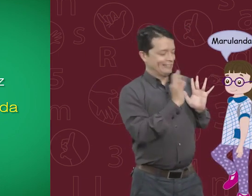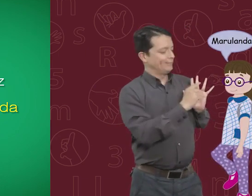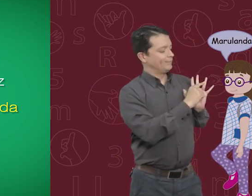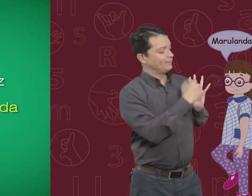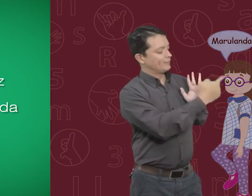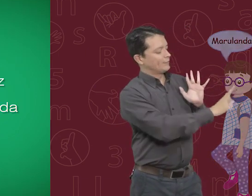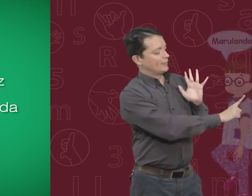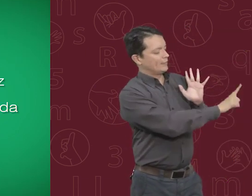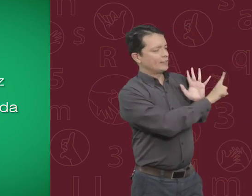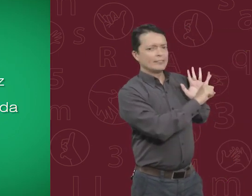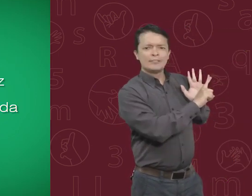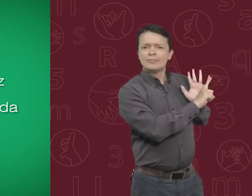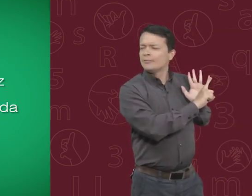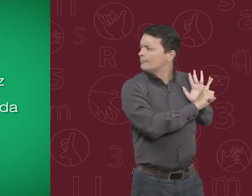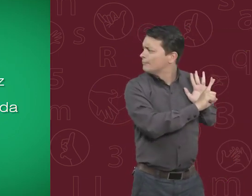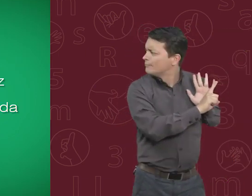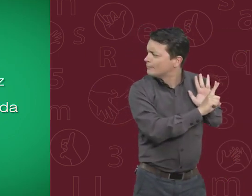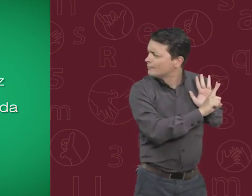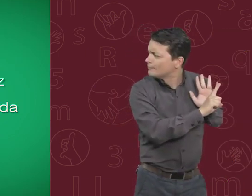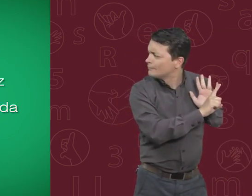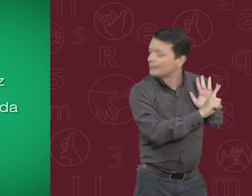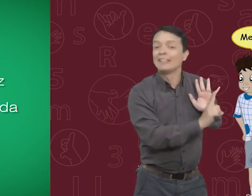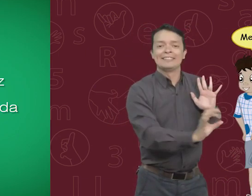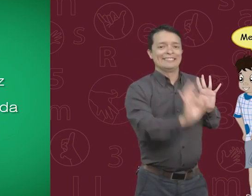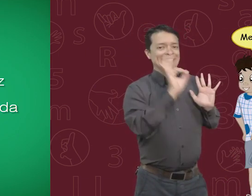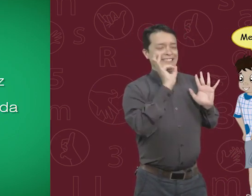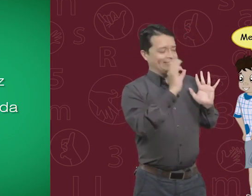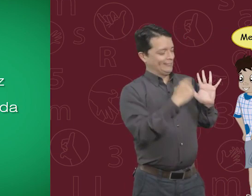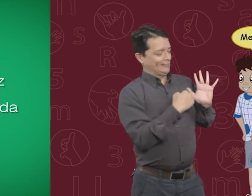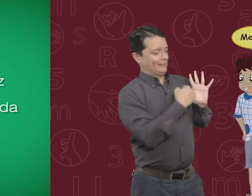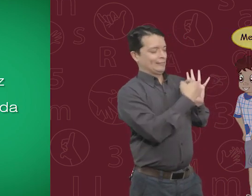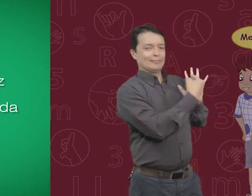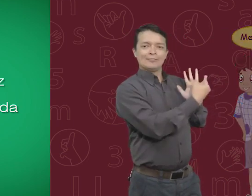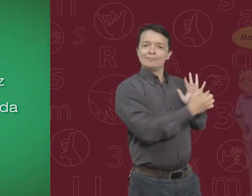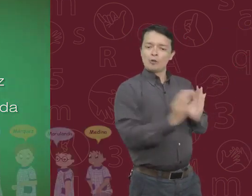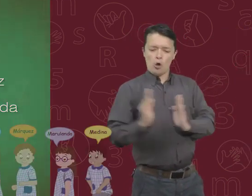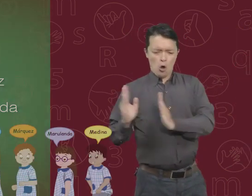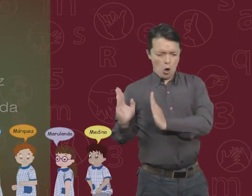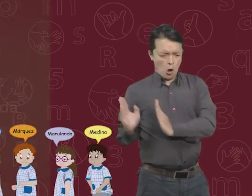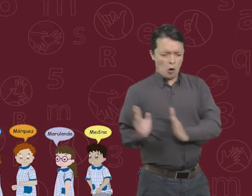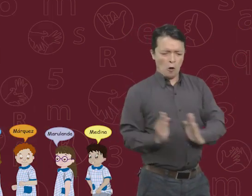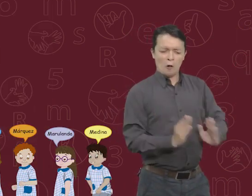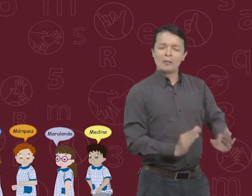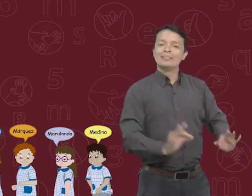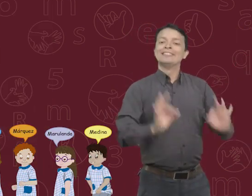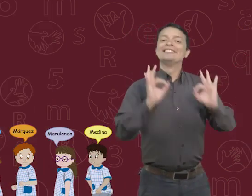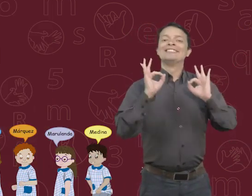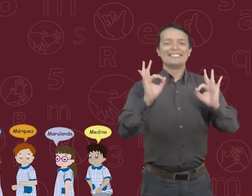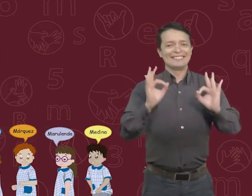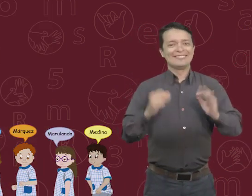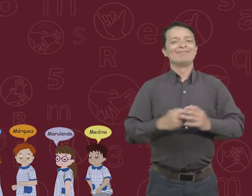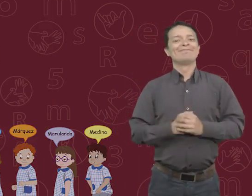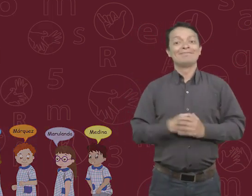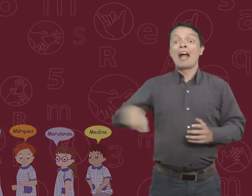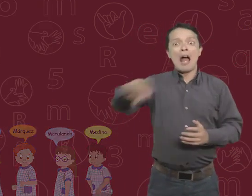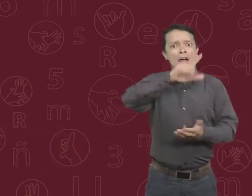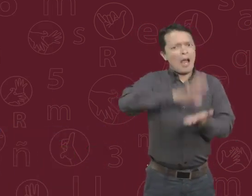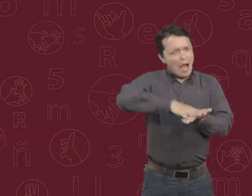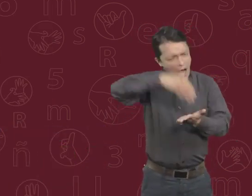Marulanda. Y por último, Medina. Ya están. Perfecto, en orden. Continúen aprendiendo